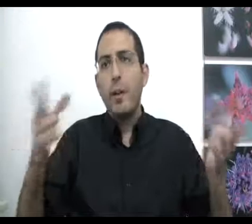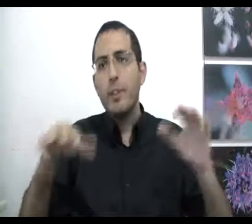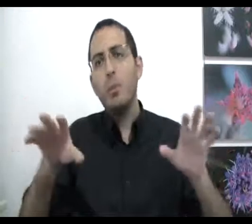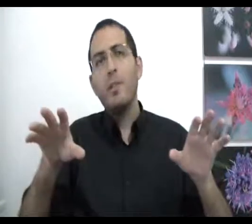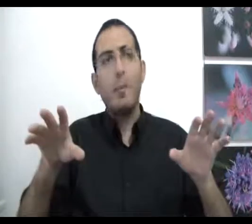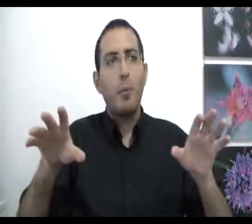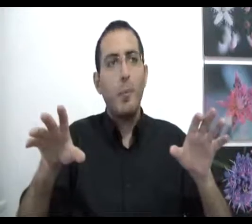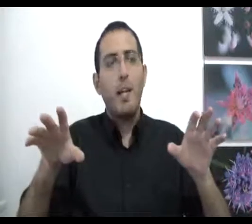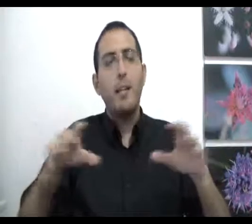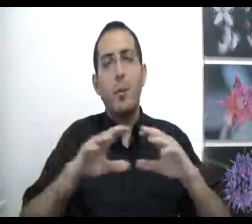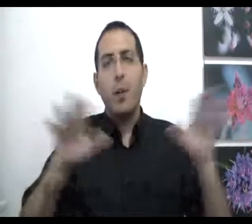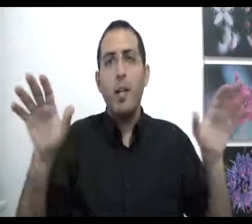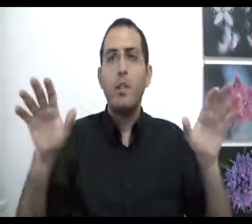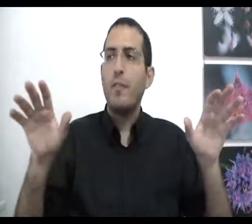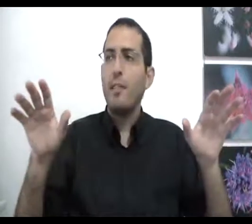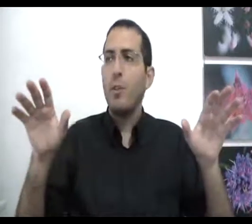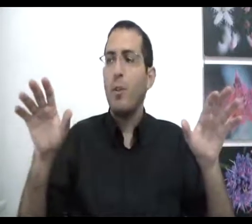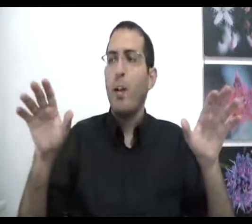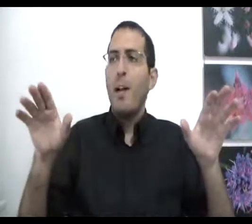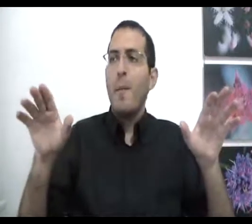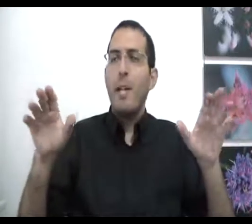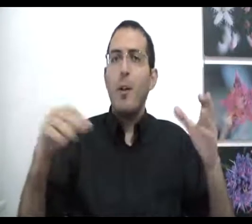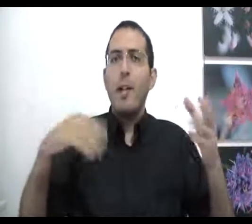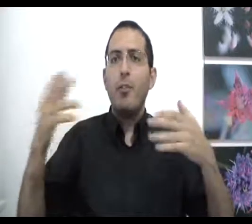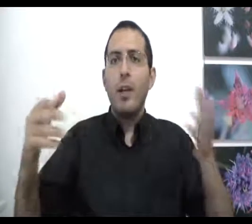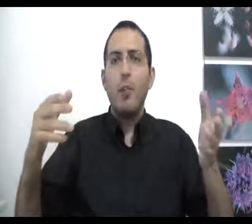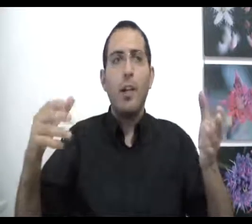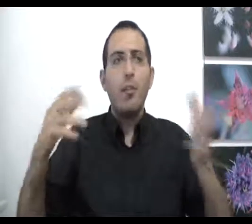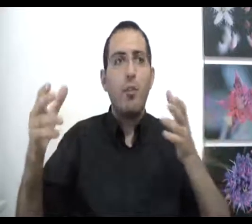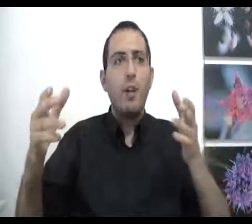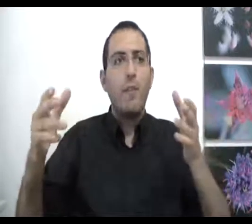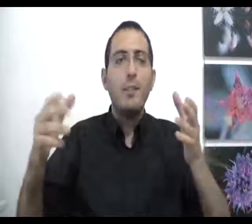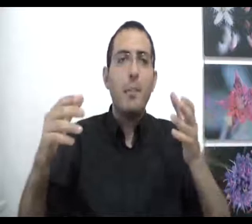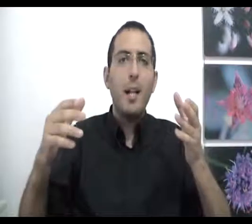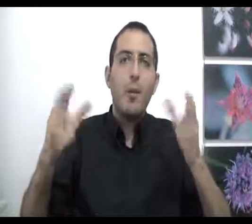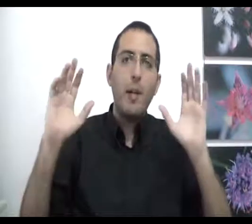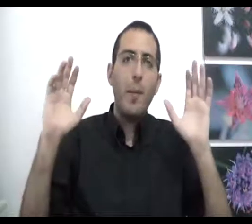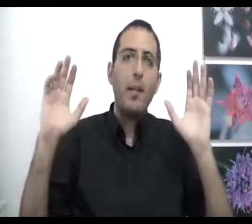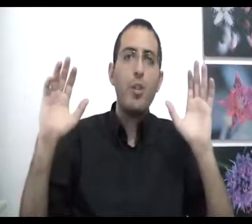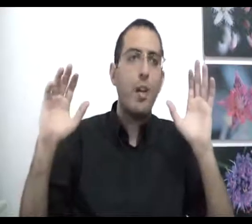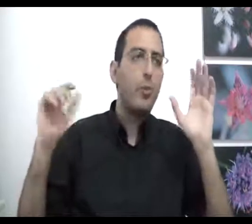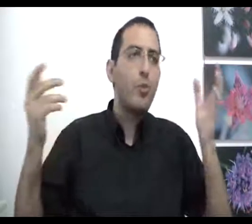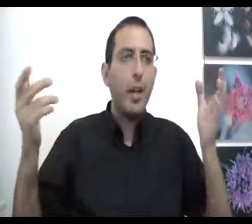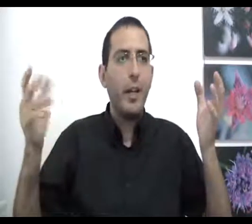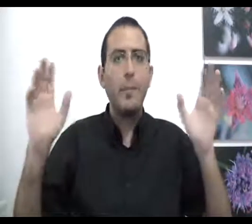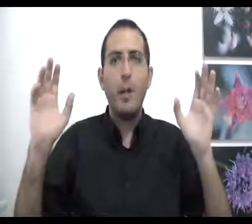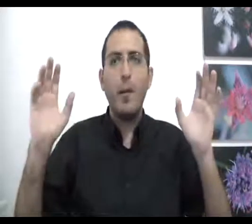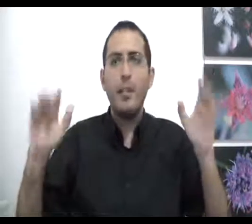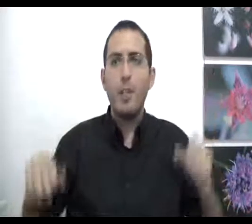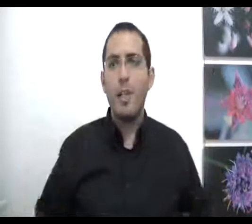רוצה שום דבר באותו מידה עדיין הוא הכל היה שבץ לו, במילה לא היה שייך שהוא ירגיש טוב ורע ואז במילה הוא היה מרגיש תחושה אחרת, לא היה מרגיש את שאלה